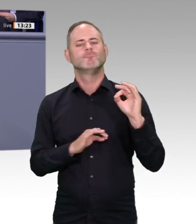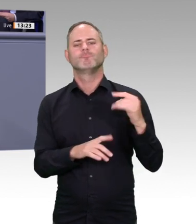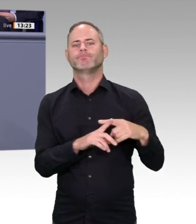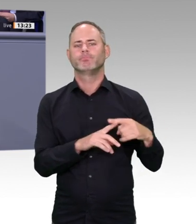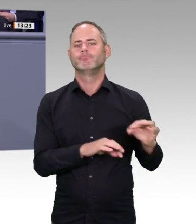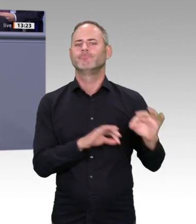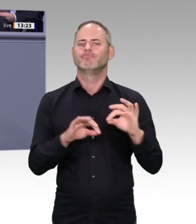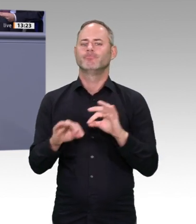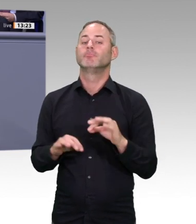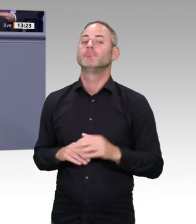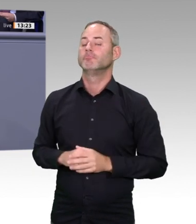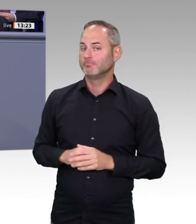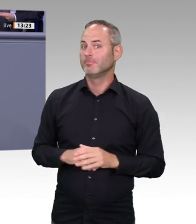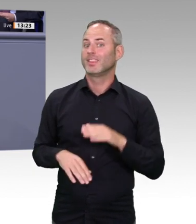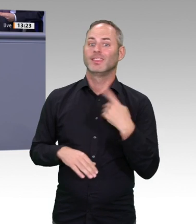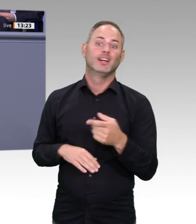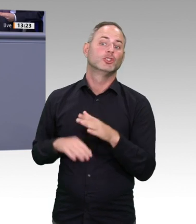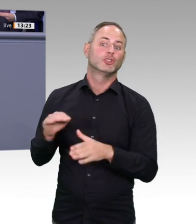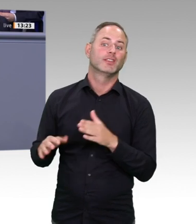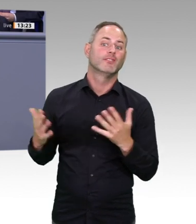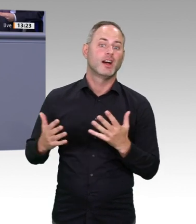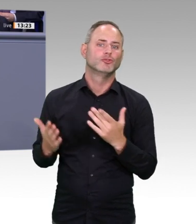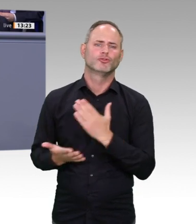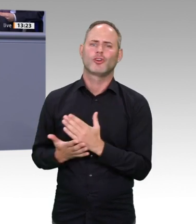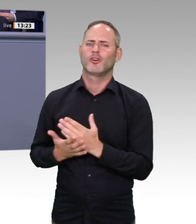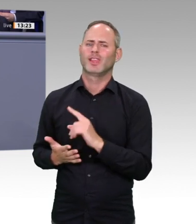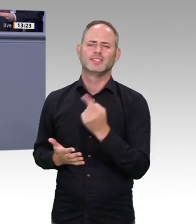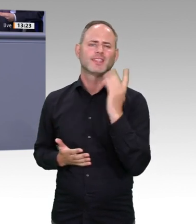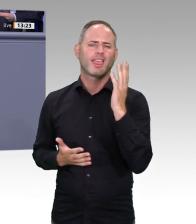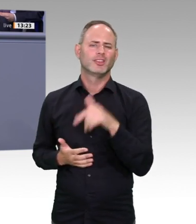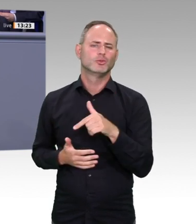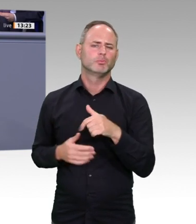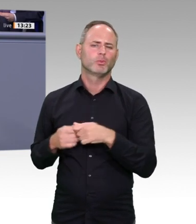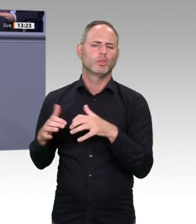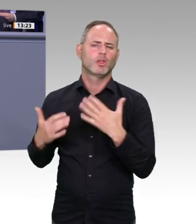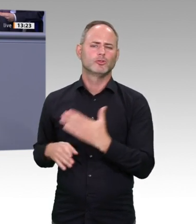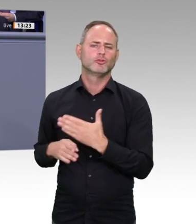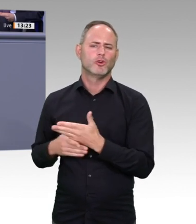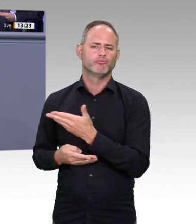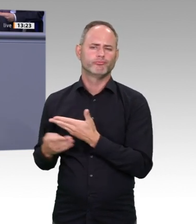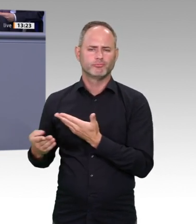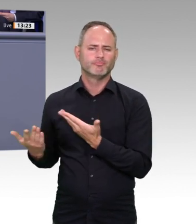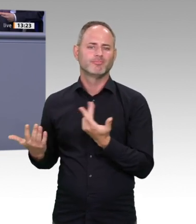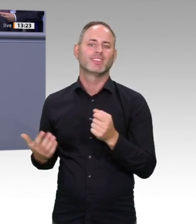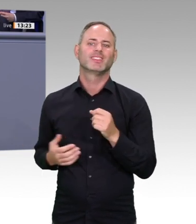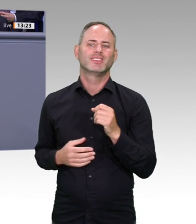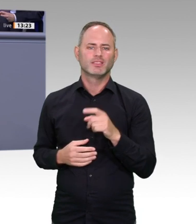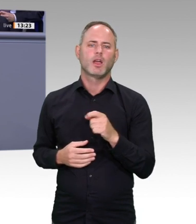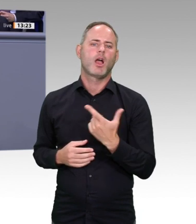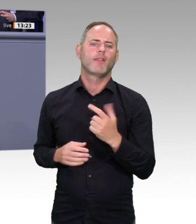weitergehen. Wir wollen Innovation nutzen, um Menschen an den Leistungen, die das Land erbringt, teilhaben